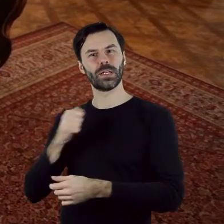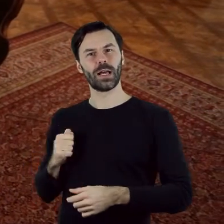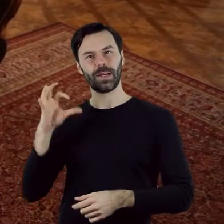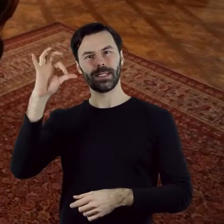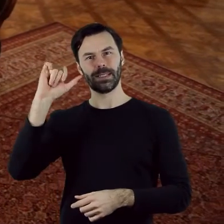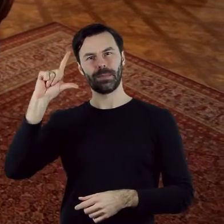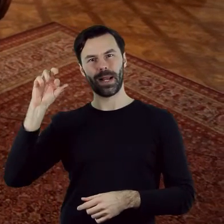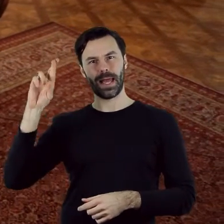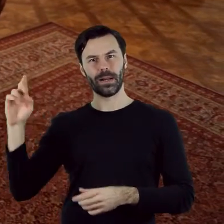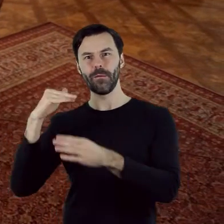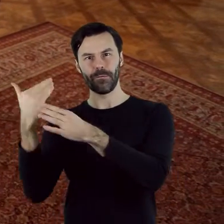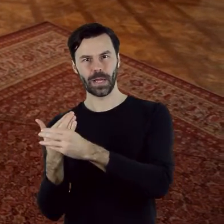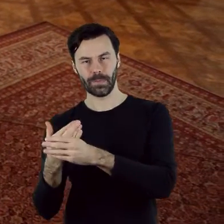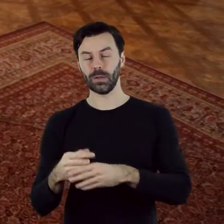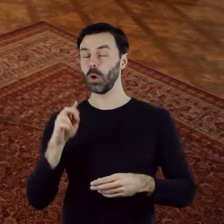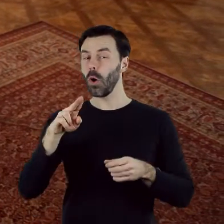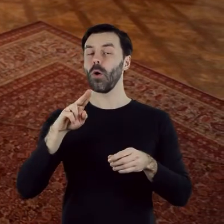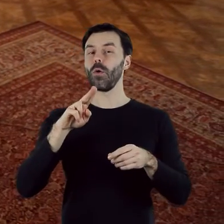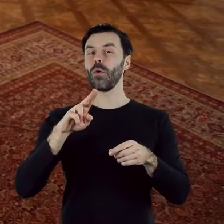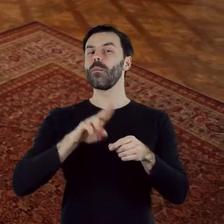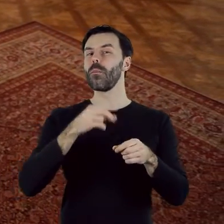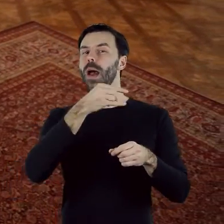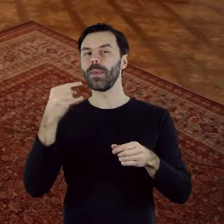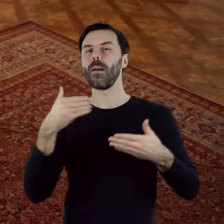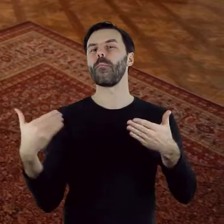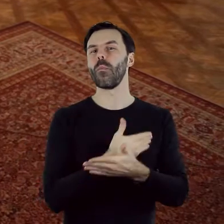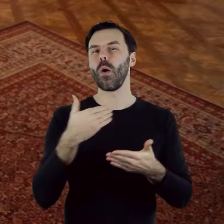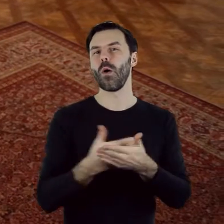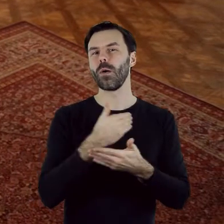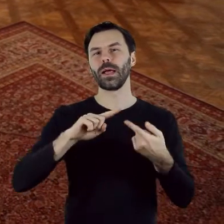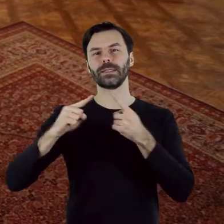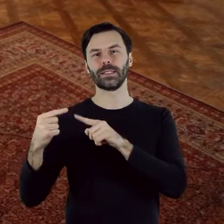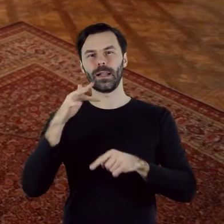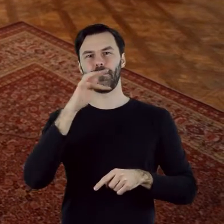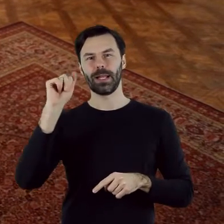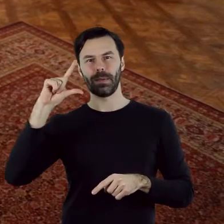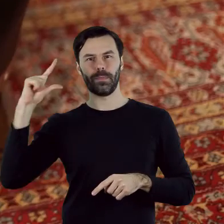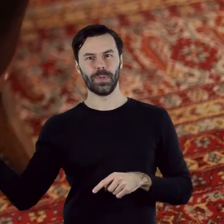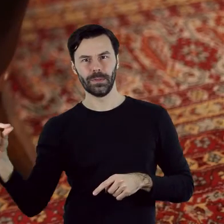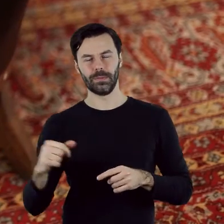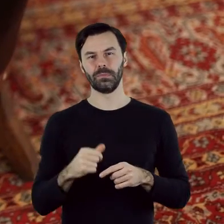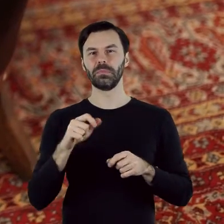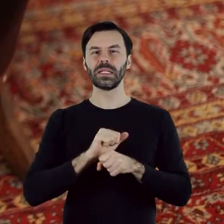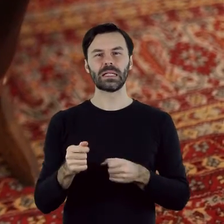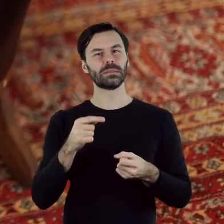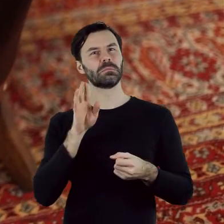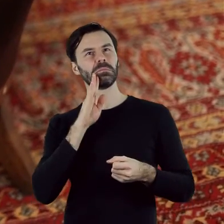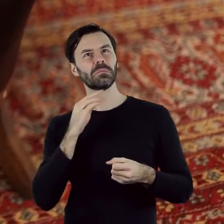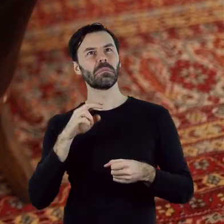Utrzymane są one w modnej ówcześnie stylistyce Ludwika Filipa, dla którego charakterystyczne są stosunkowo ciężkie formy,